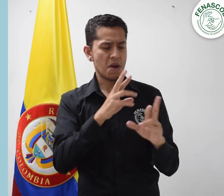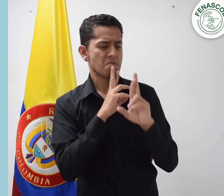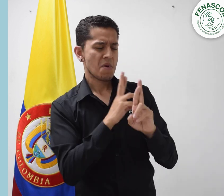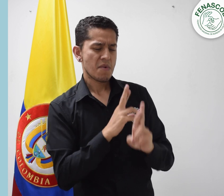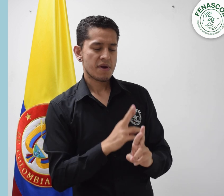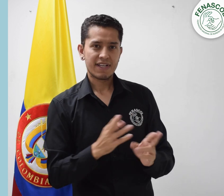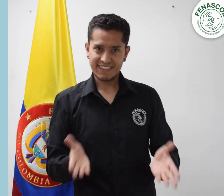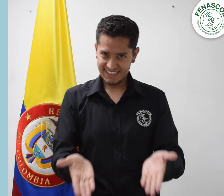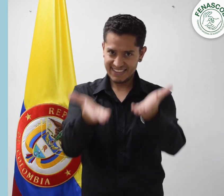Adelante.